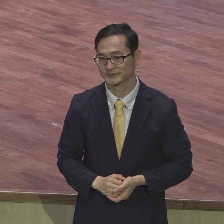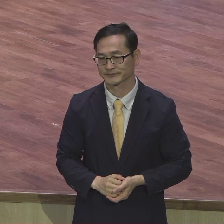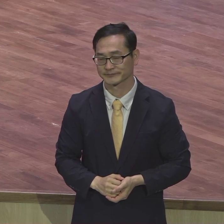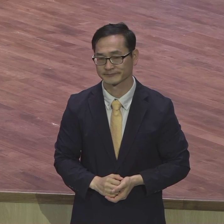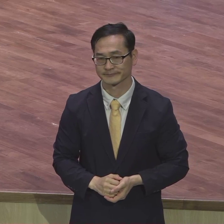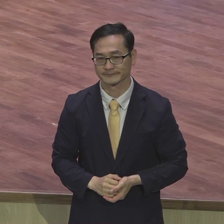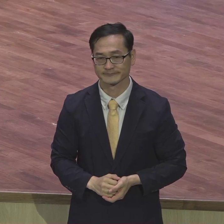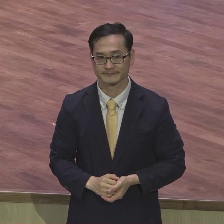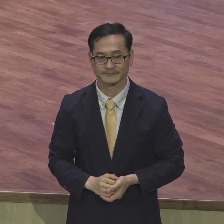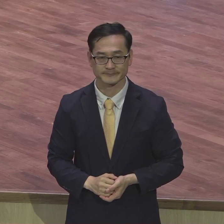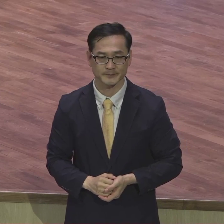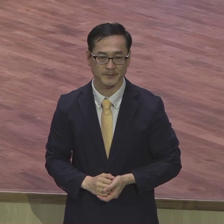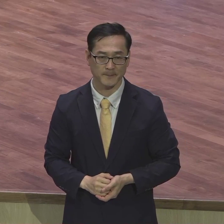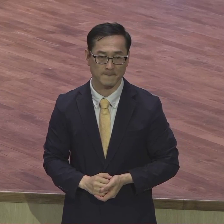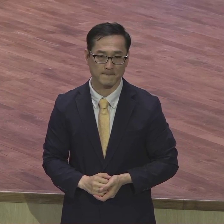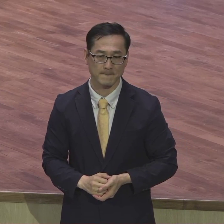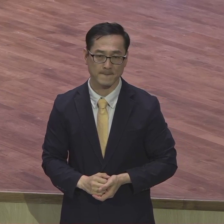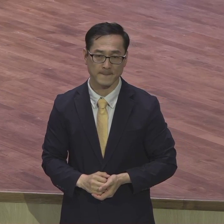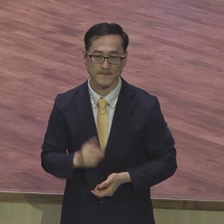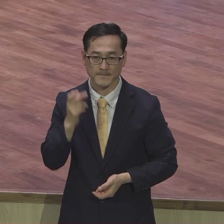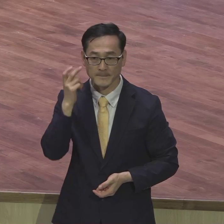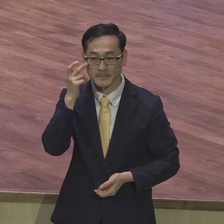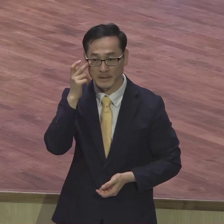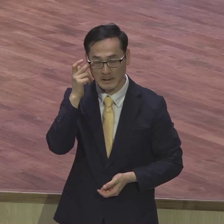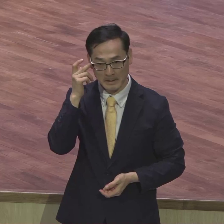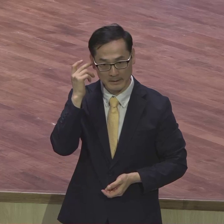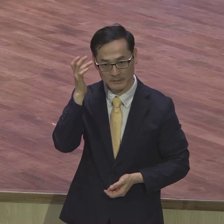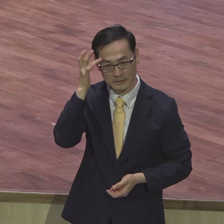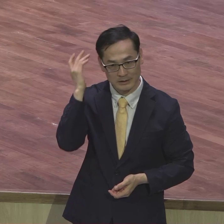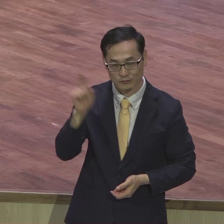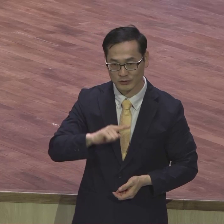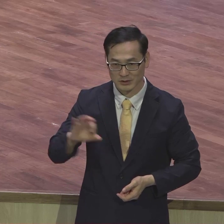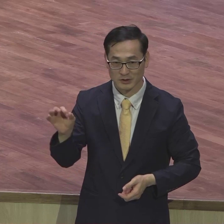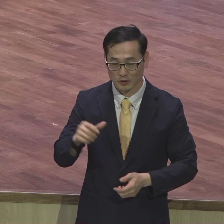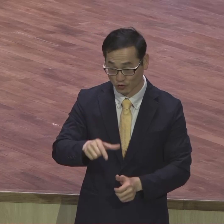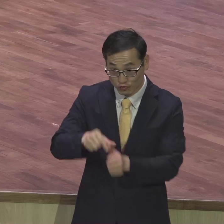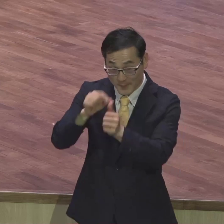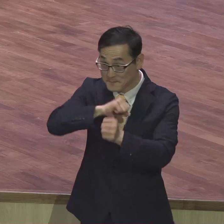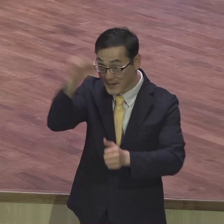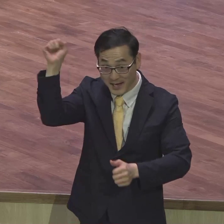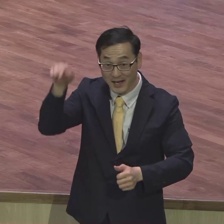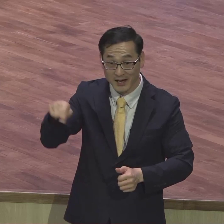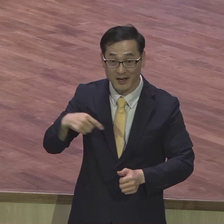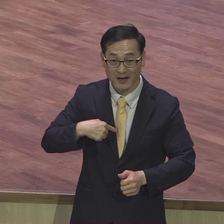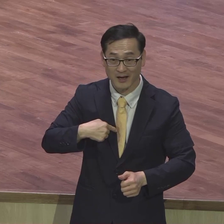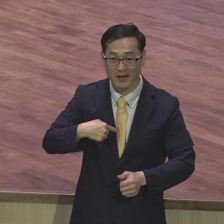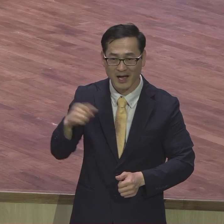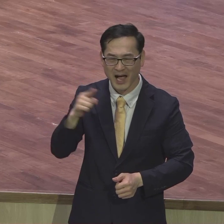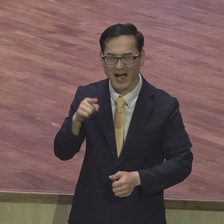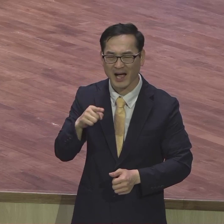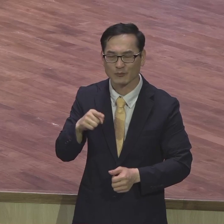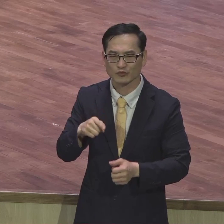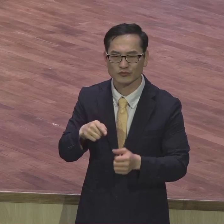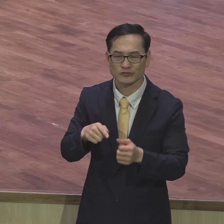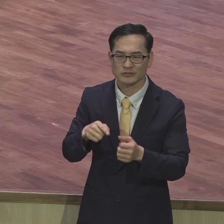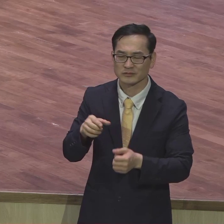우리는 값없이 구원받았지만은 그 구원은 예수 그리스도의 십자가